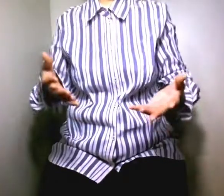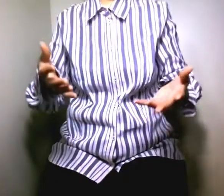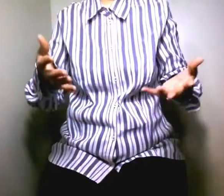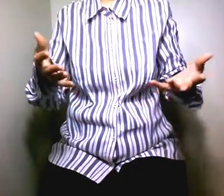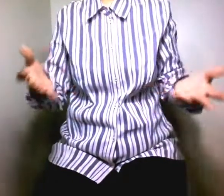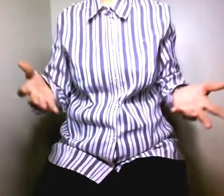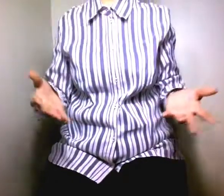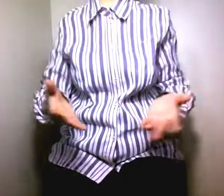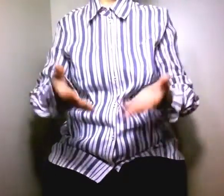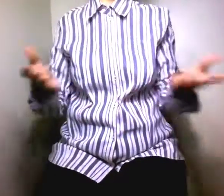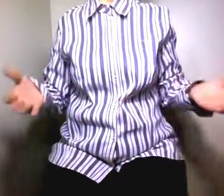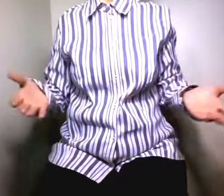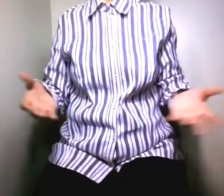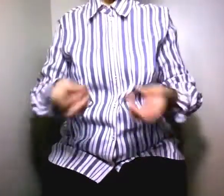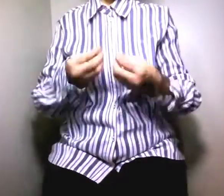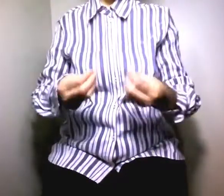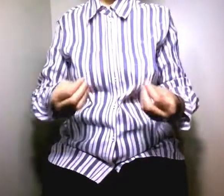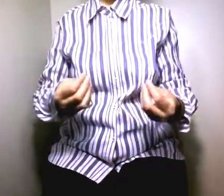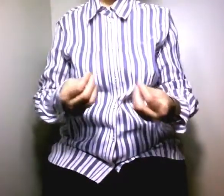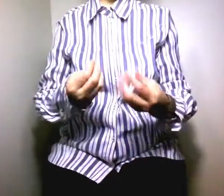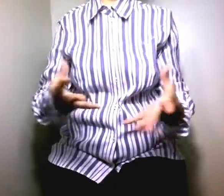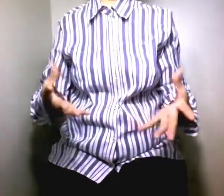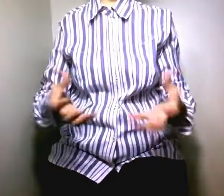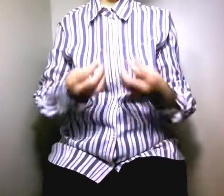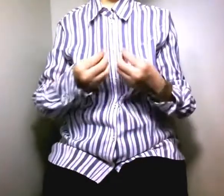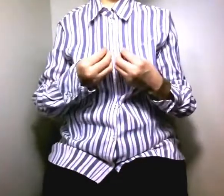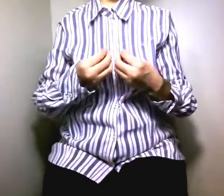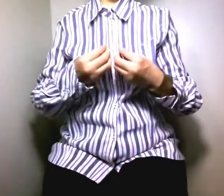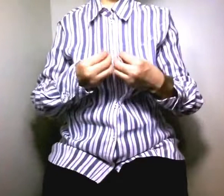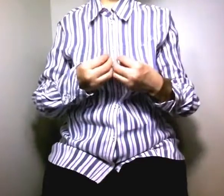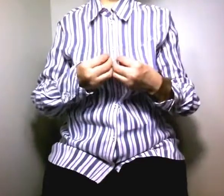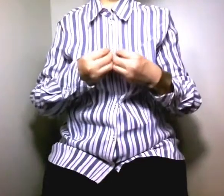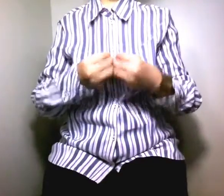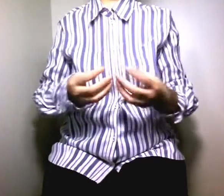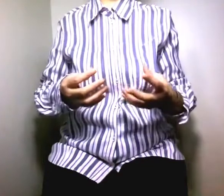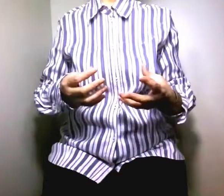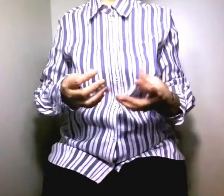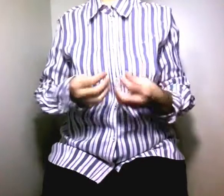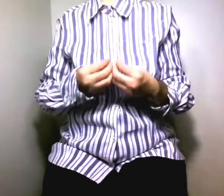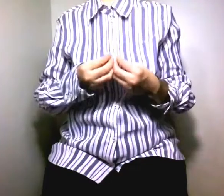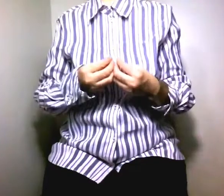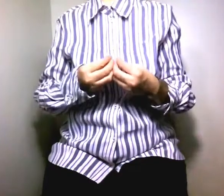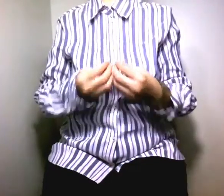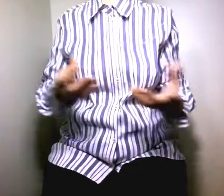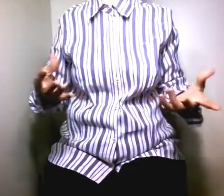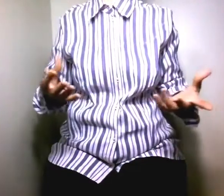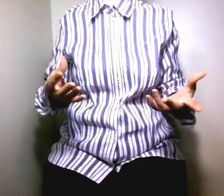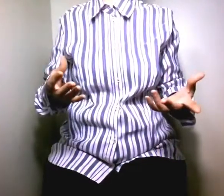أمر مخل بالحياة مخل بالفطرة مخل بالقوانين الإلهية